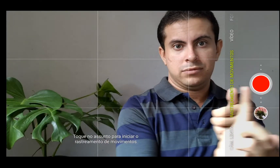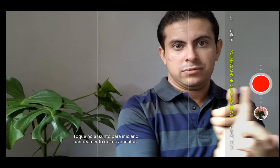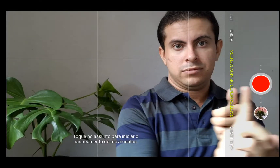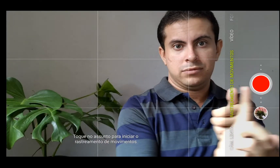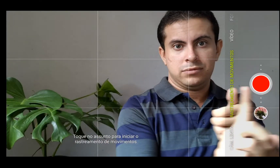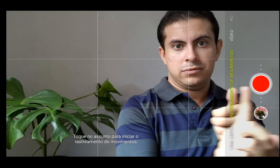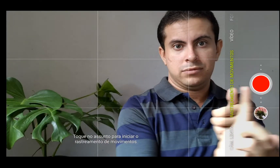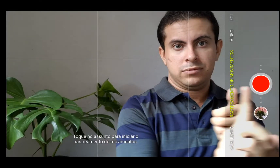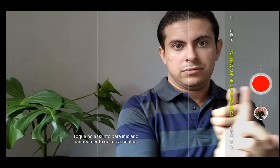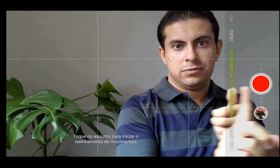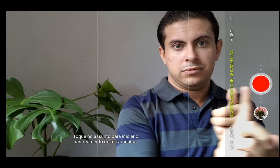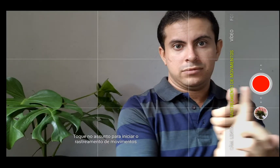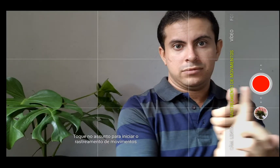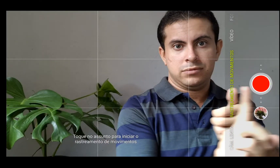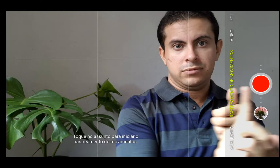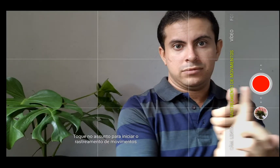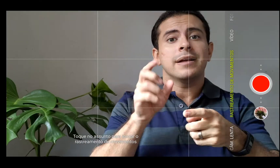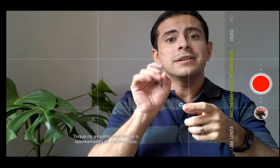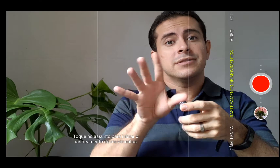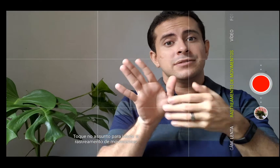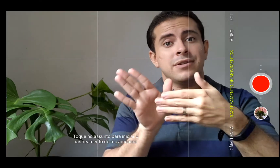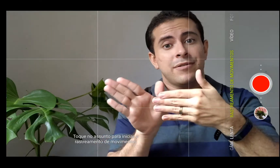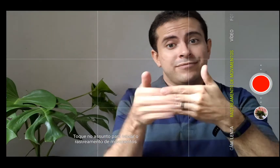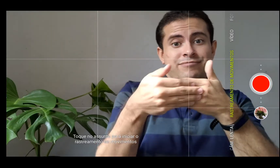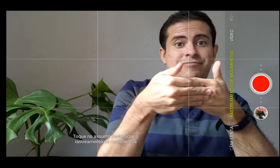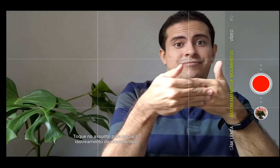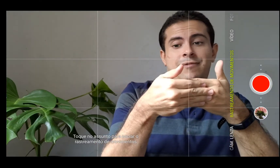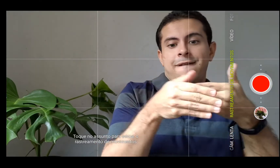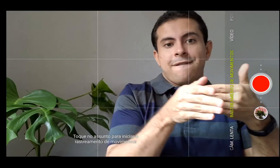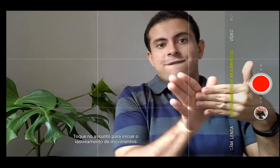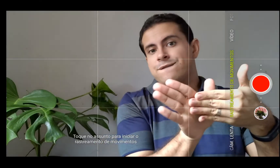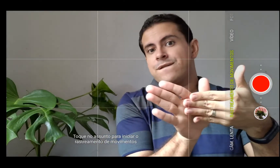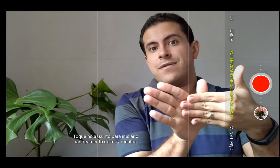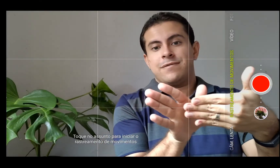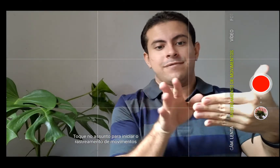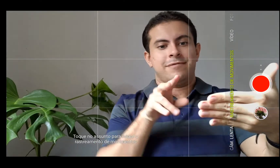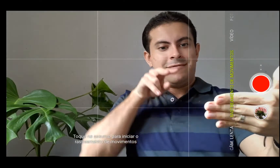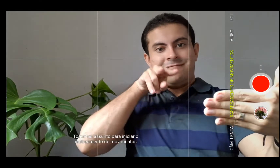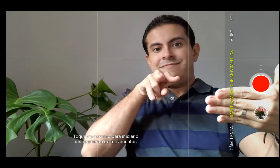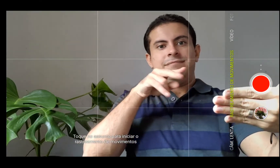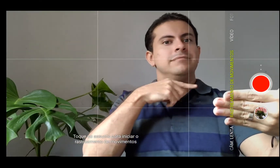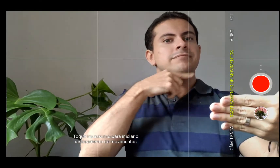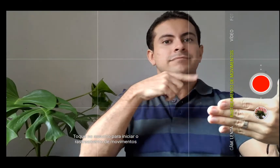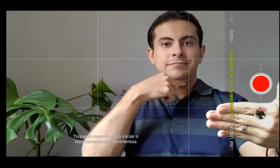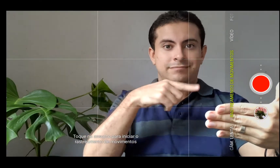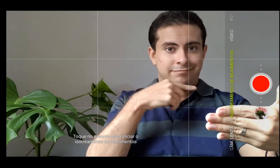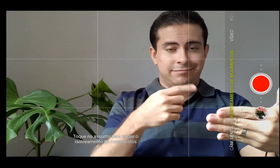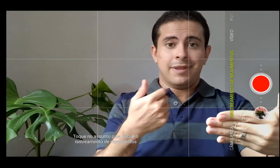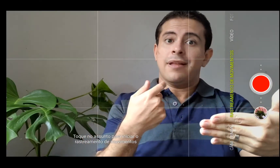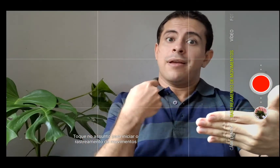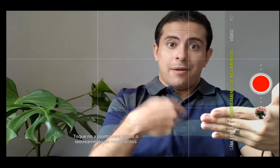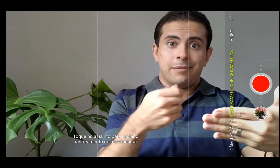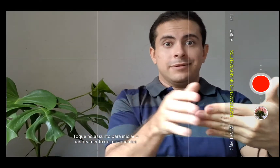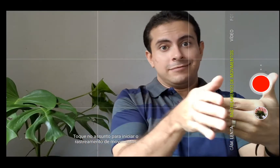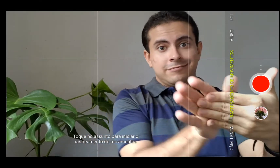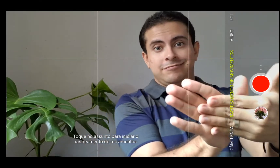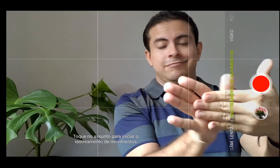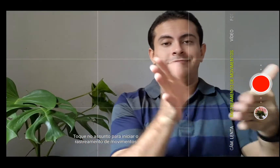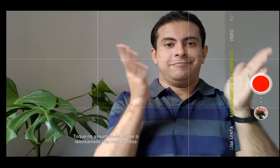trás, né, infelizmente. Então, como eu estava olhando aqui para mim, me olhando, sinalizando, então eu não